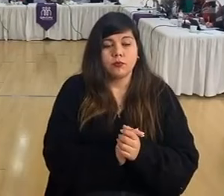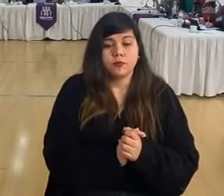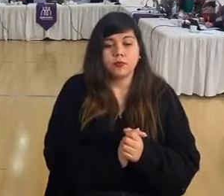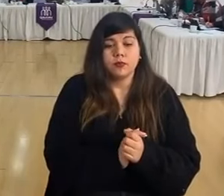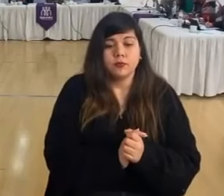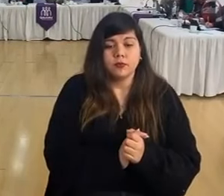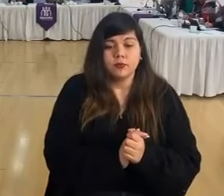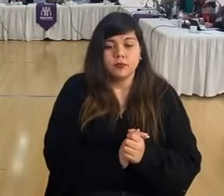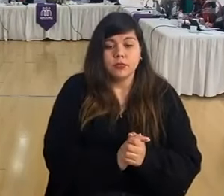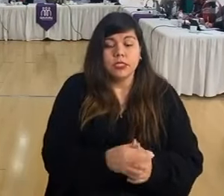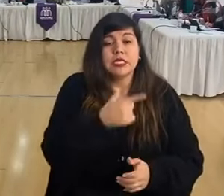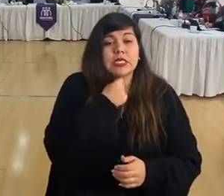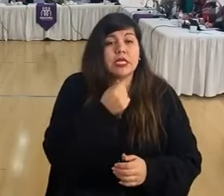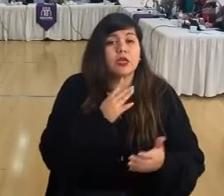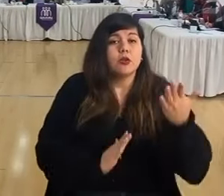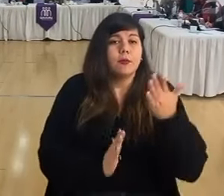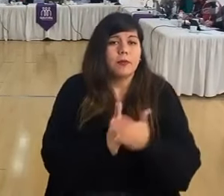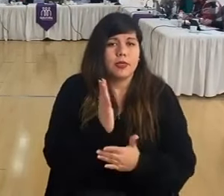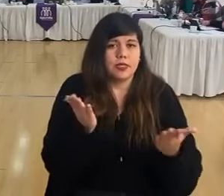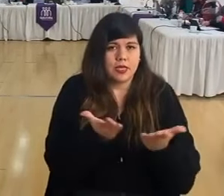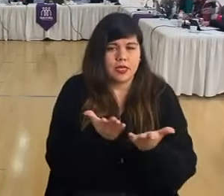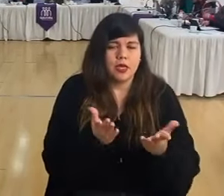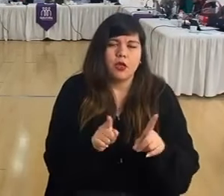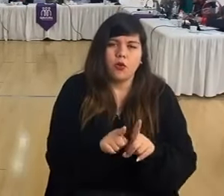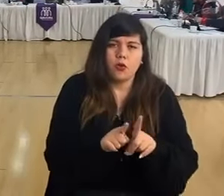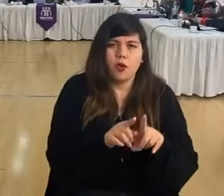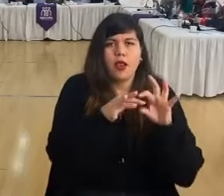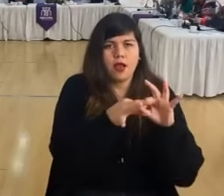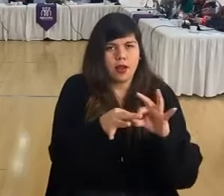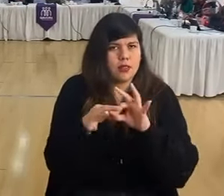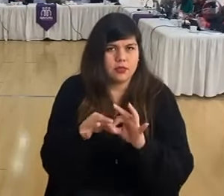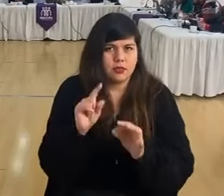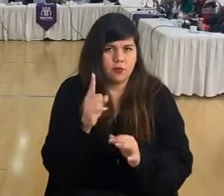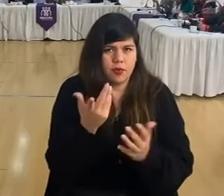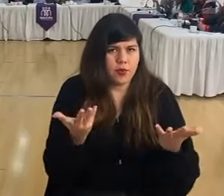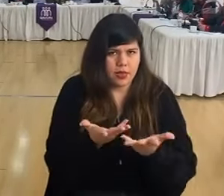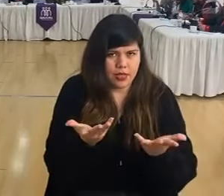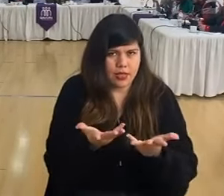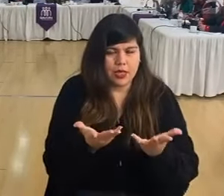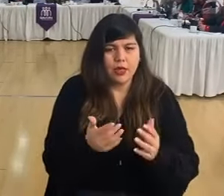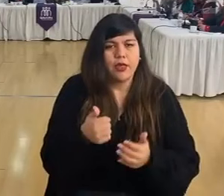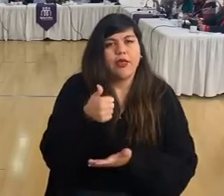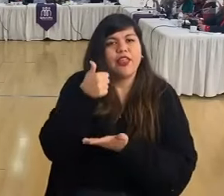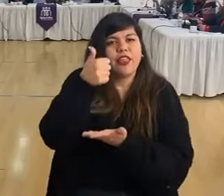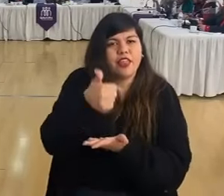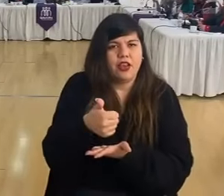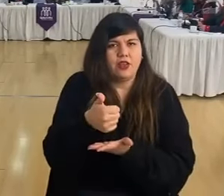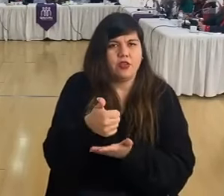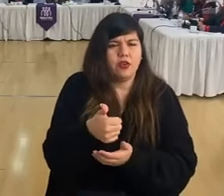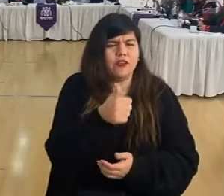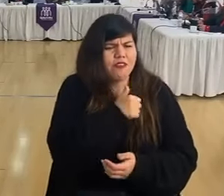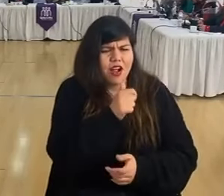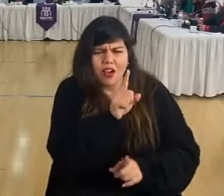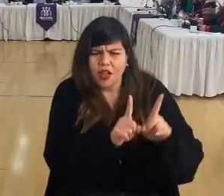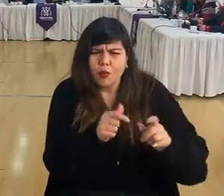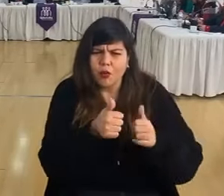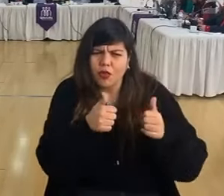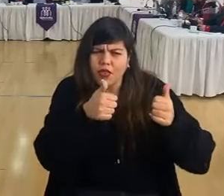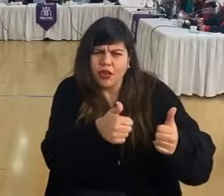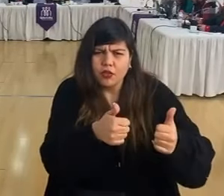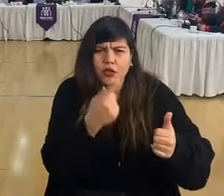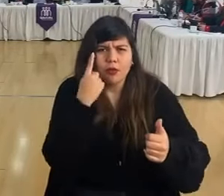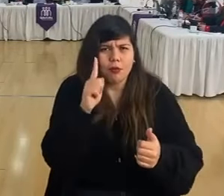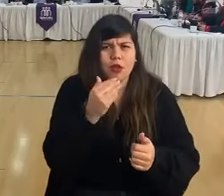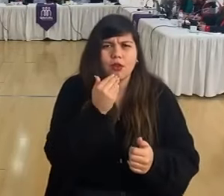quiero partir agradeciendo primero a los directores, no están todos acá, y a las directoras también,